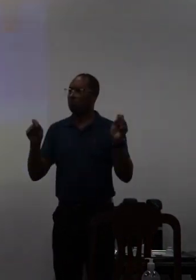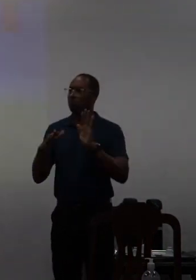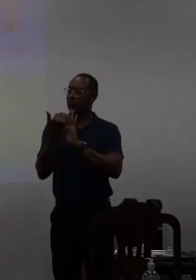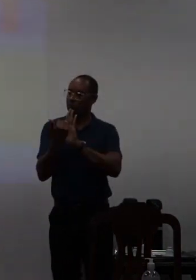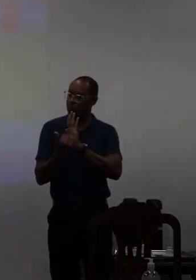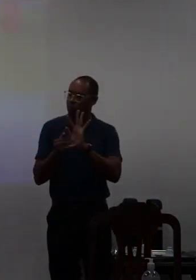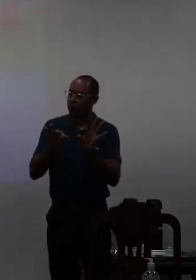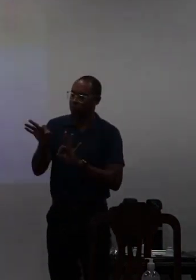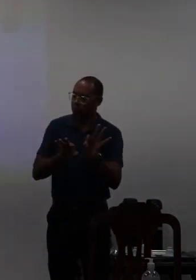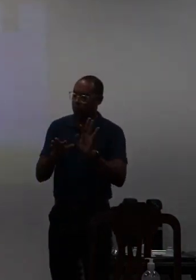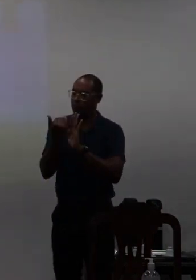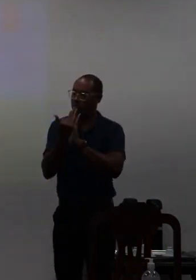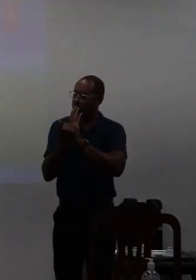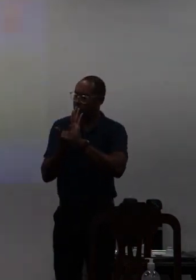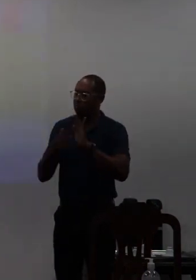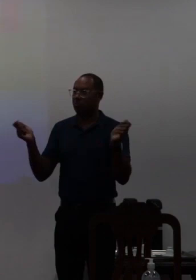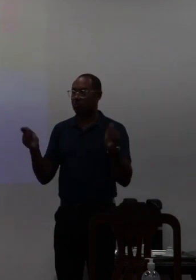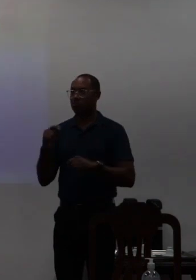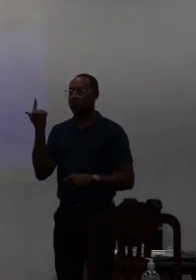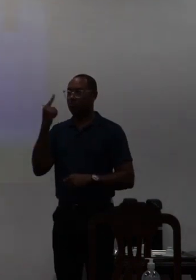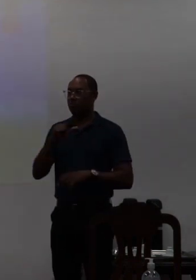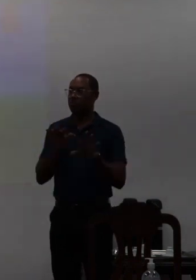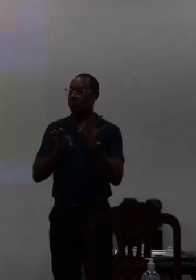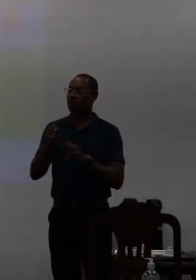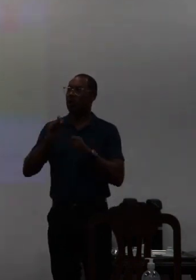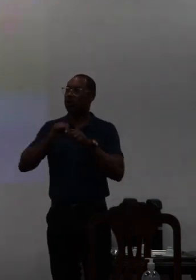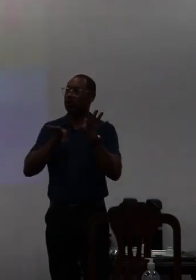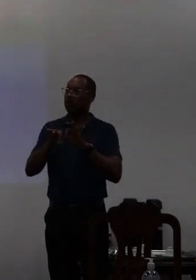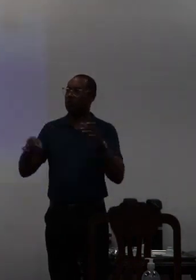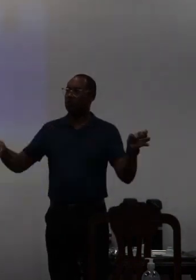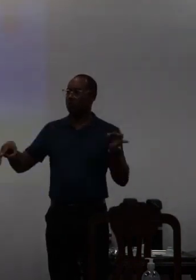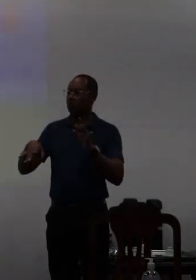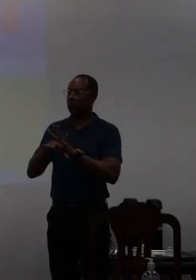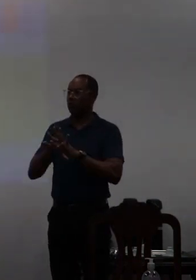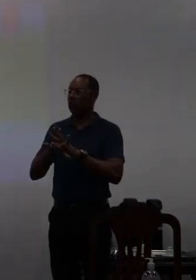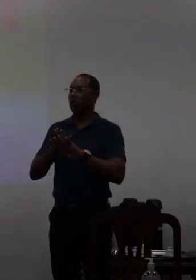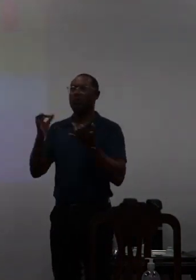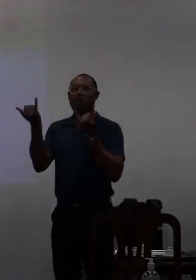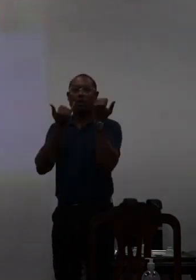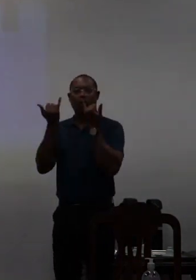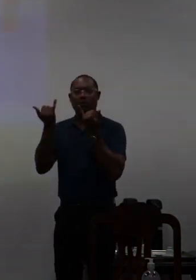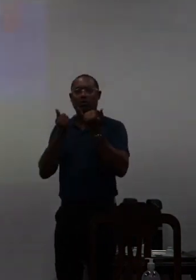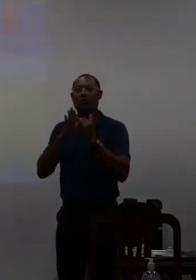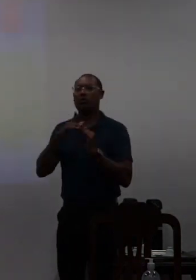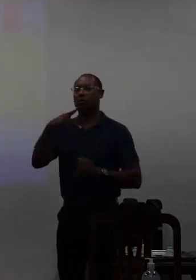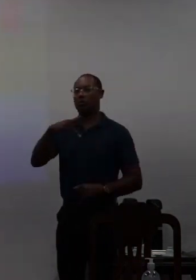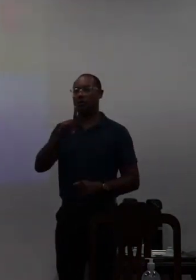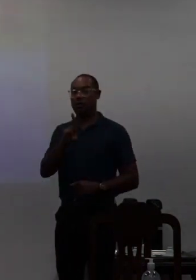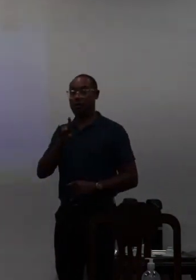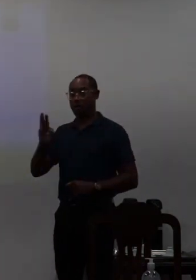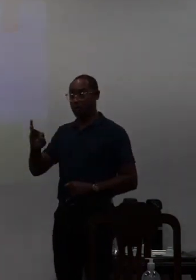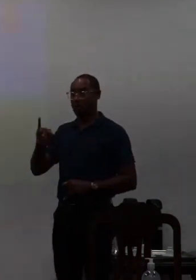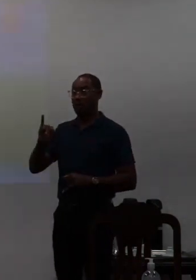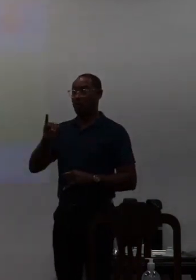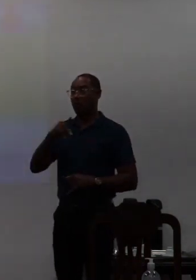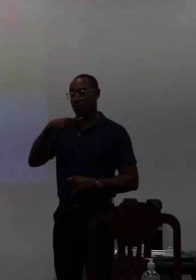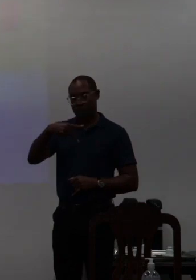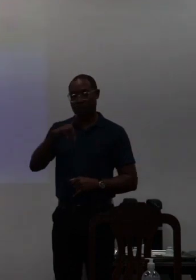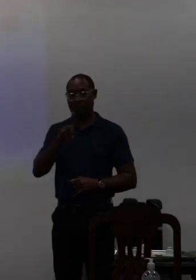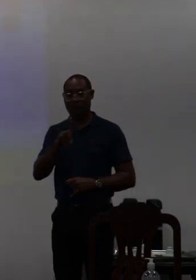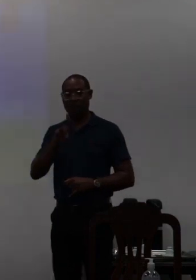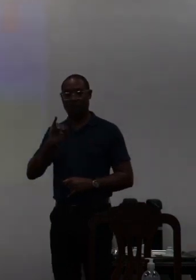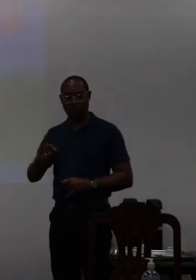planejamos que nós organizamos para fazer a consolidação das informações do PDI fazer a revisão do PDI